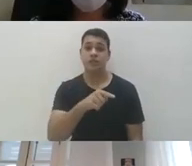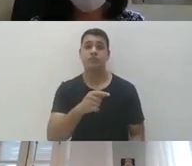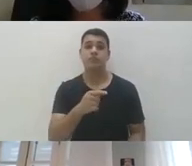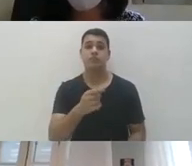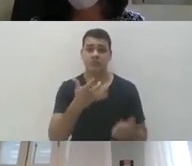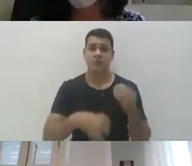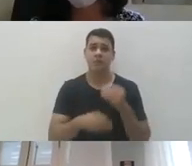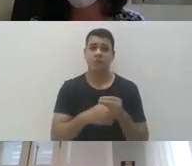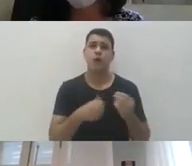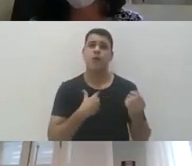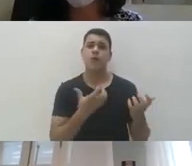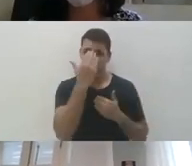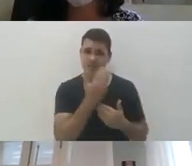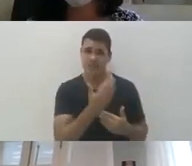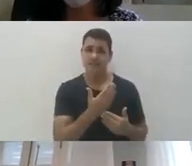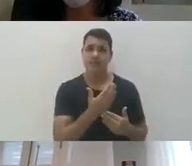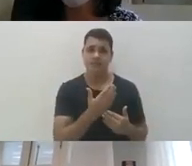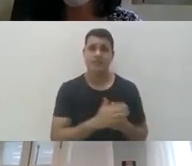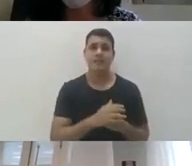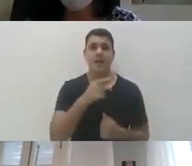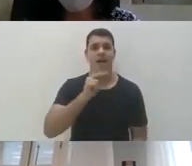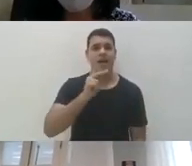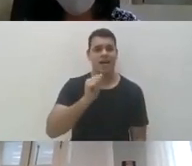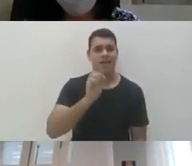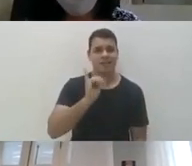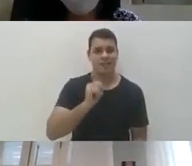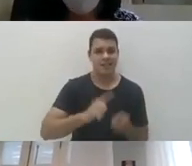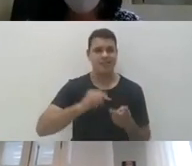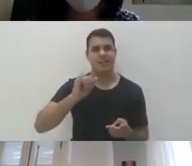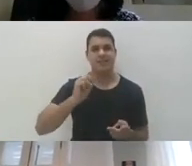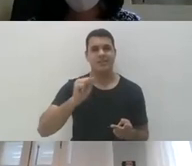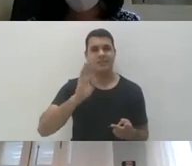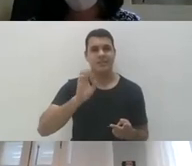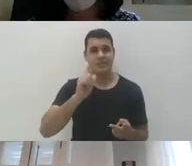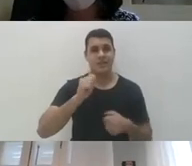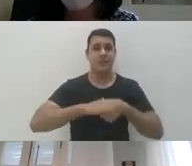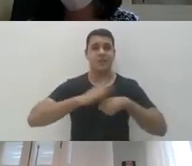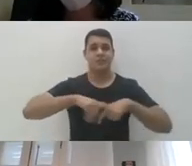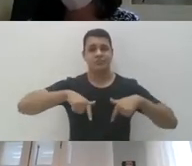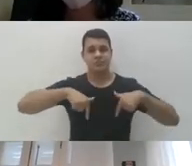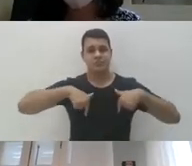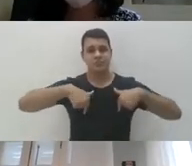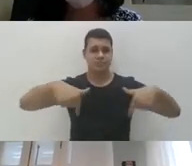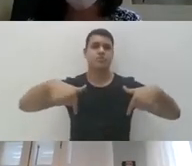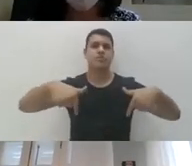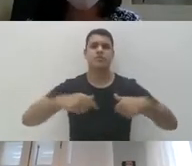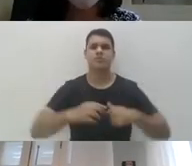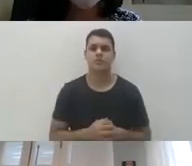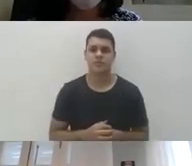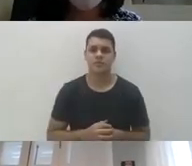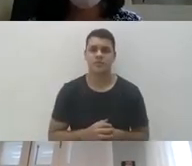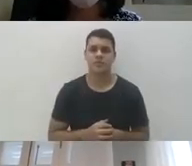interessante a gente agradecer aqui, Isabela, pela organização da atividade, a Innova e o Fogê, a